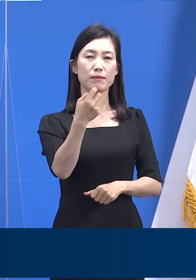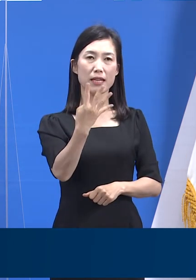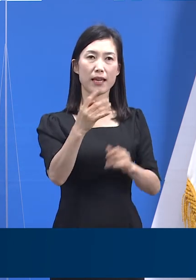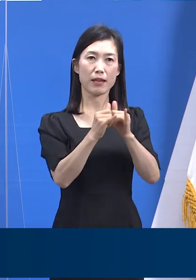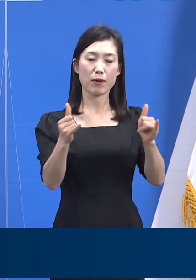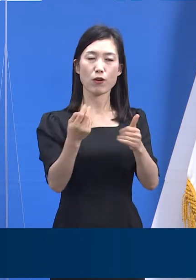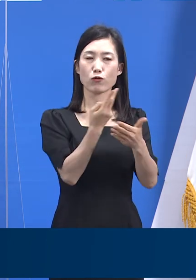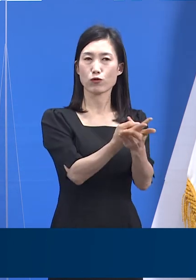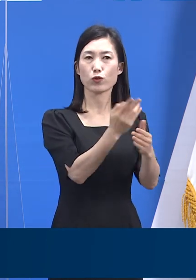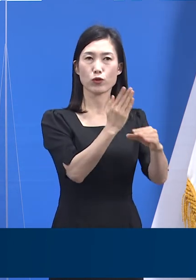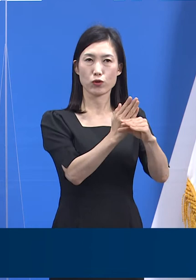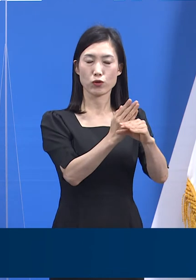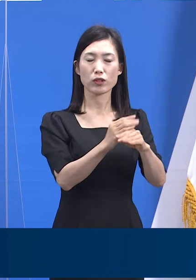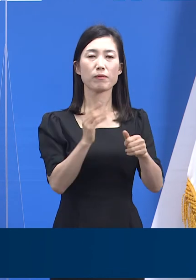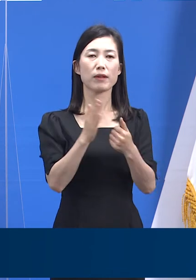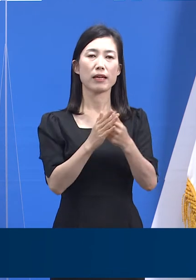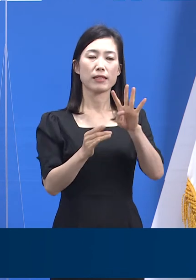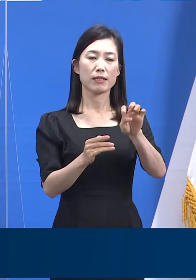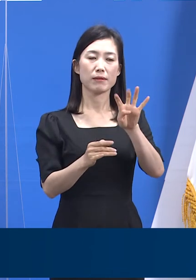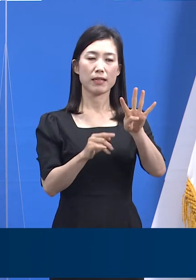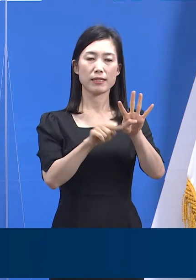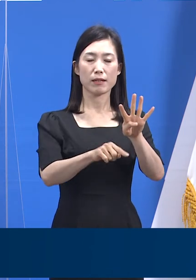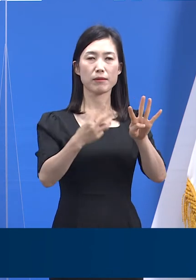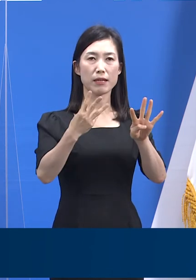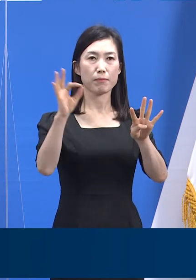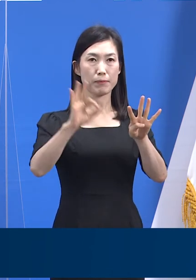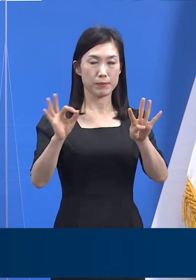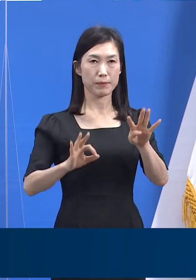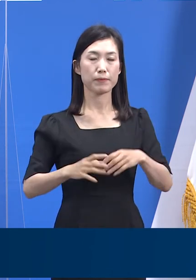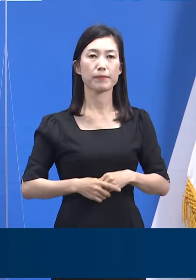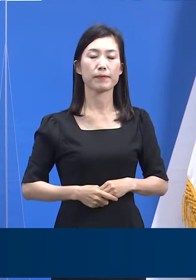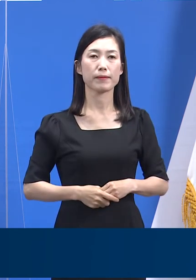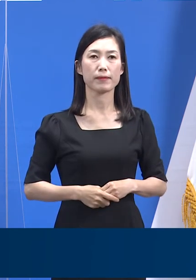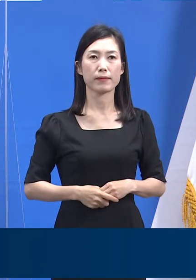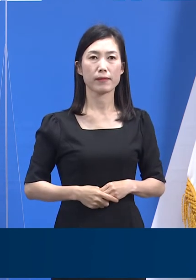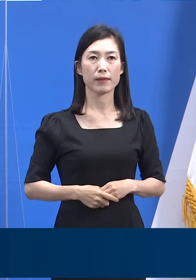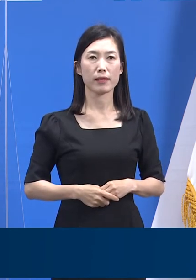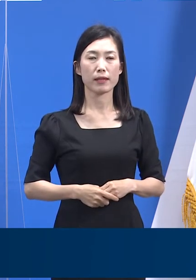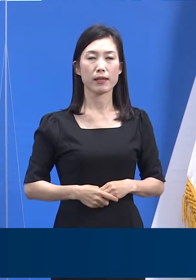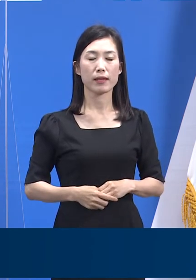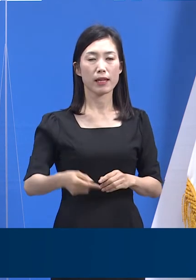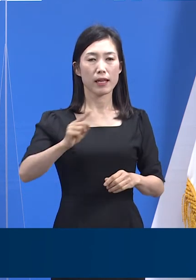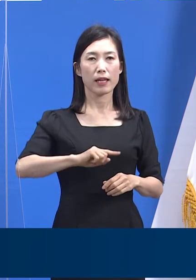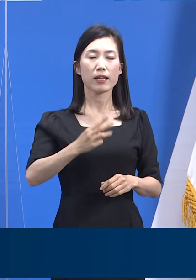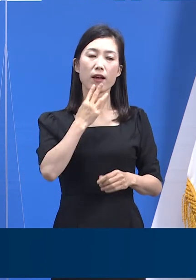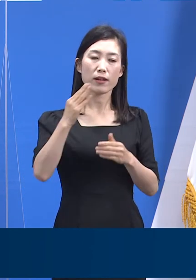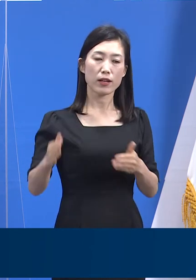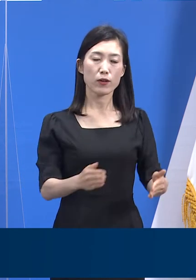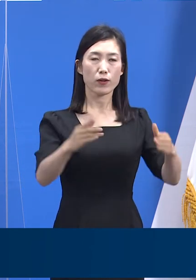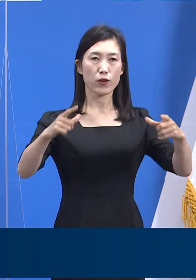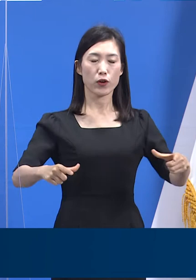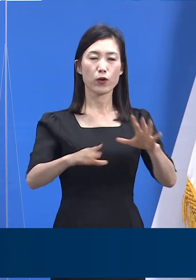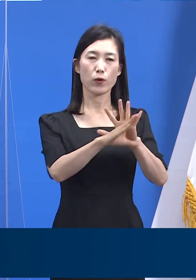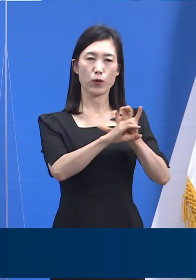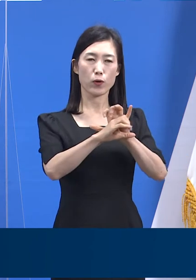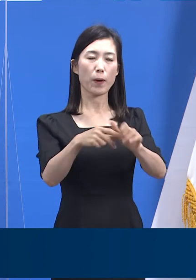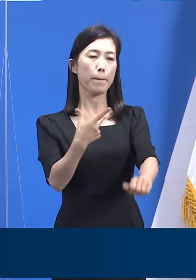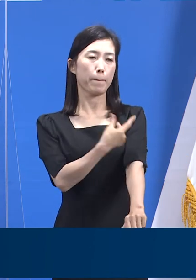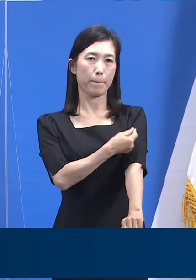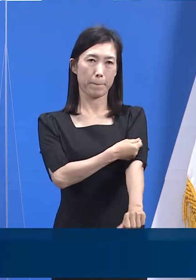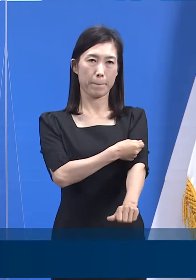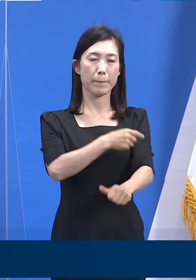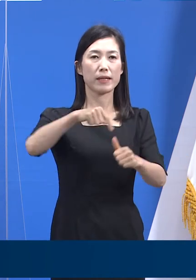현재 가동률은 44.3%입니다. 다음은 경기도 코로나19 예방접종